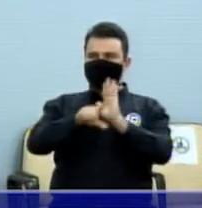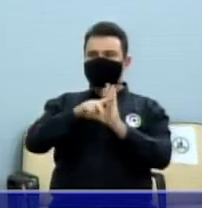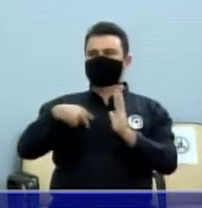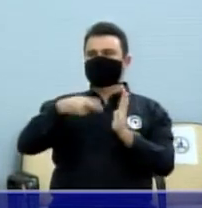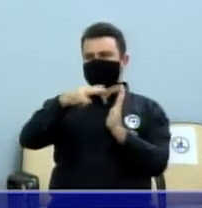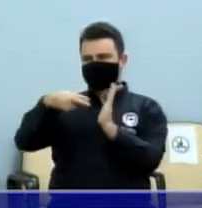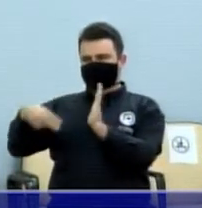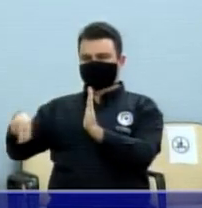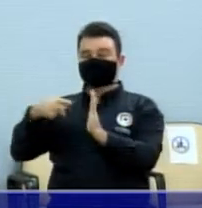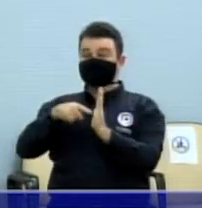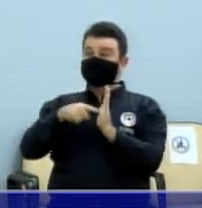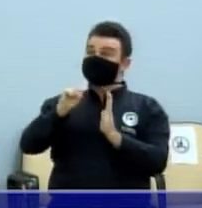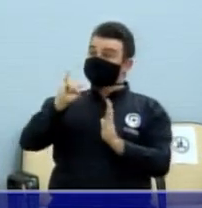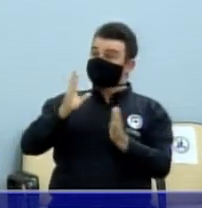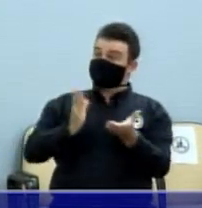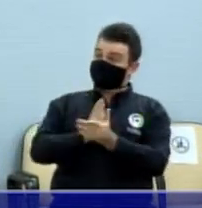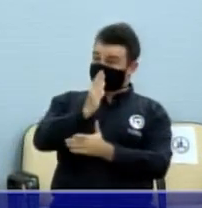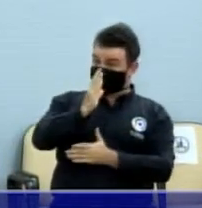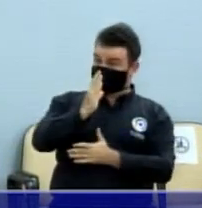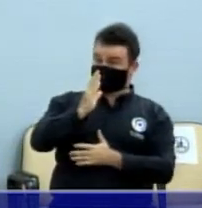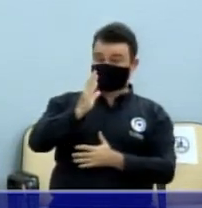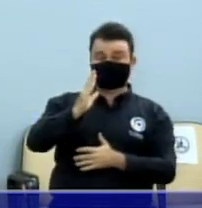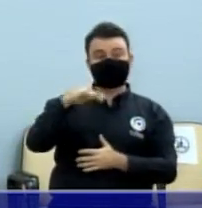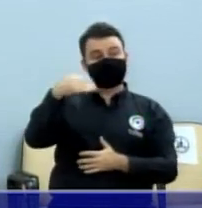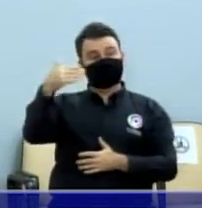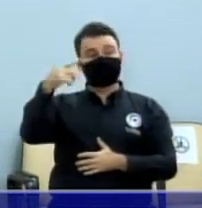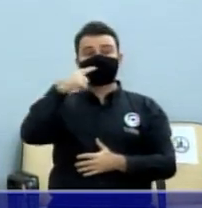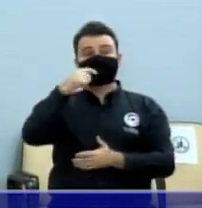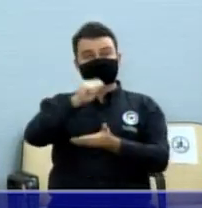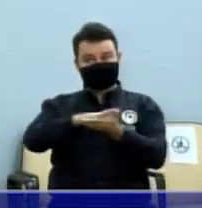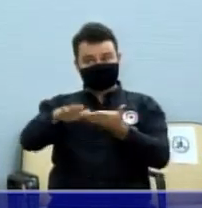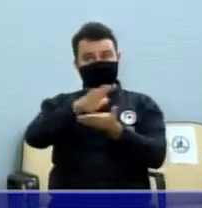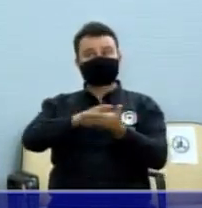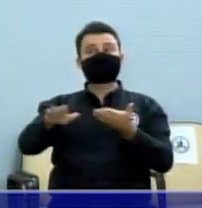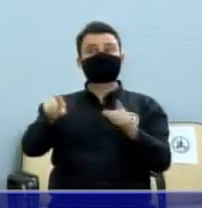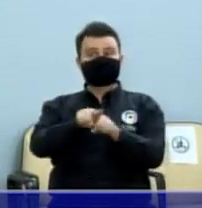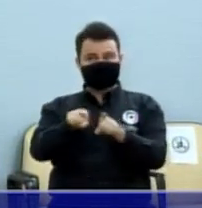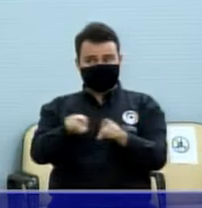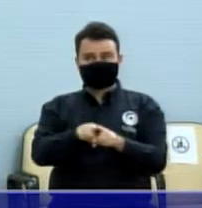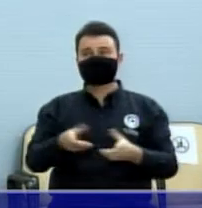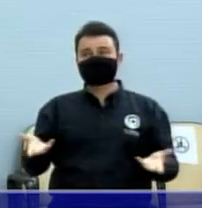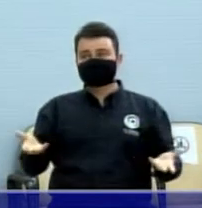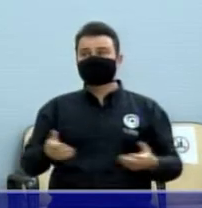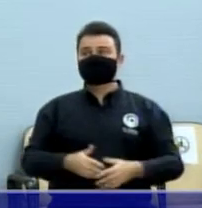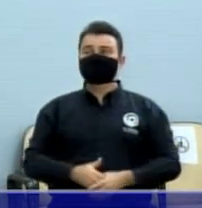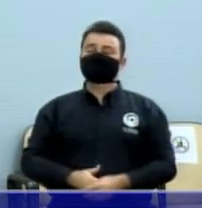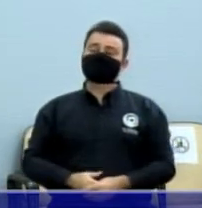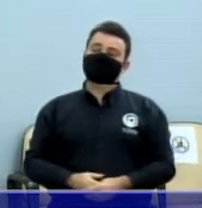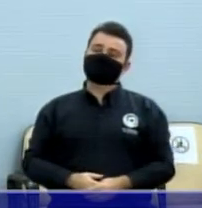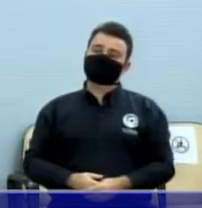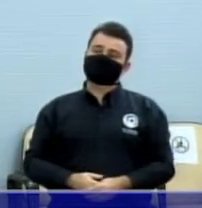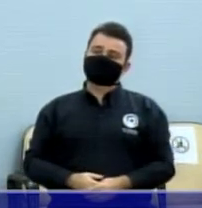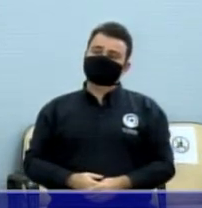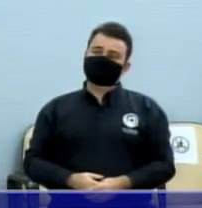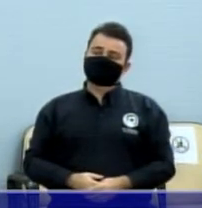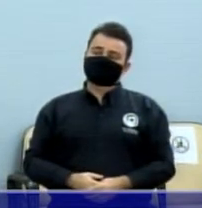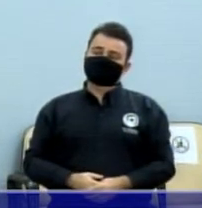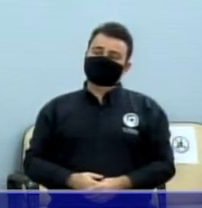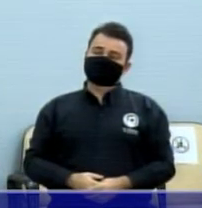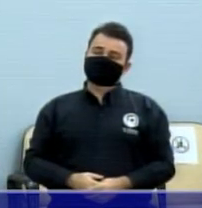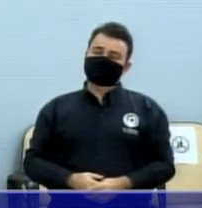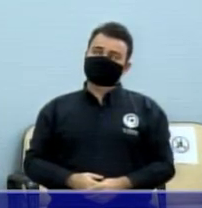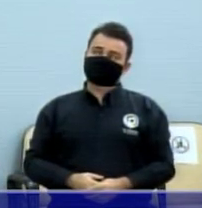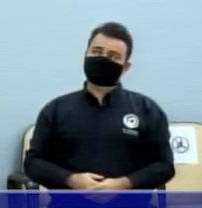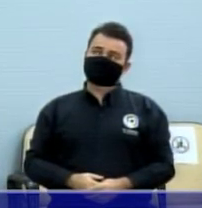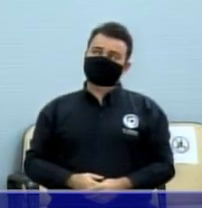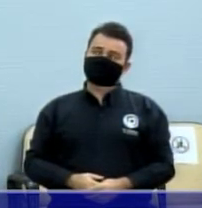Nobre vereador do PSOL, João Paulo Rilo, foi lido um projeto de lei,